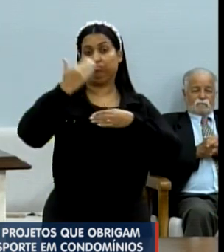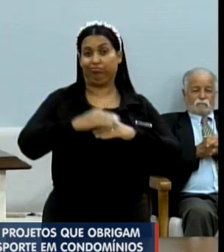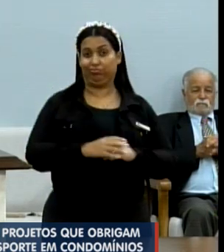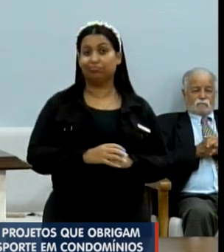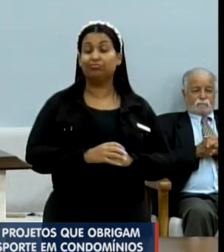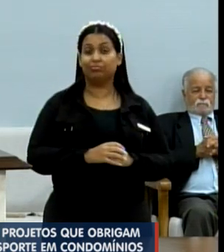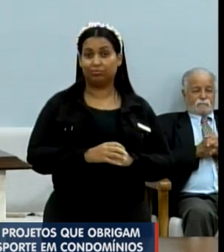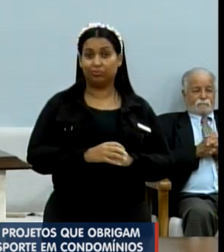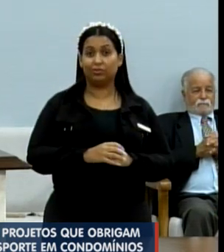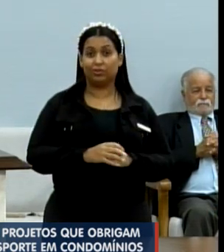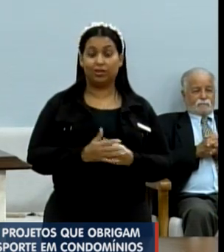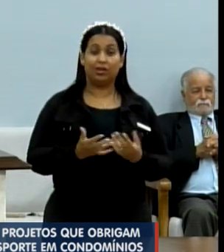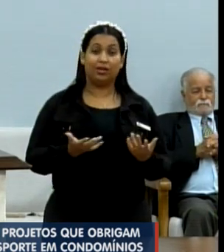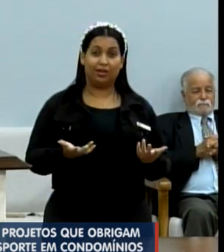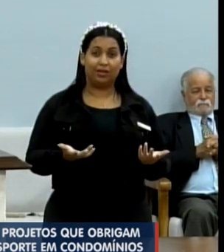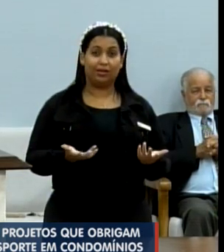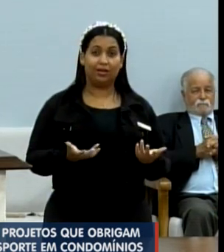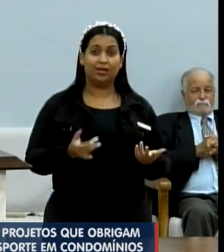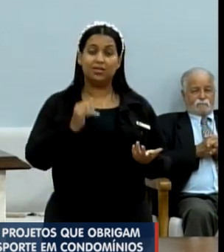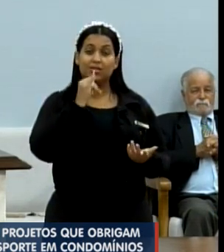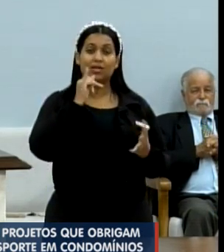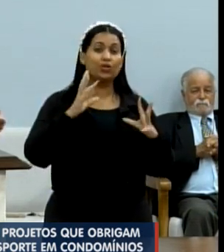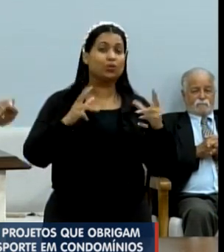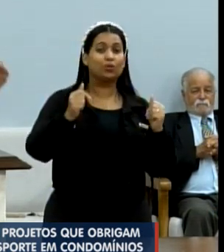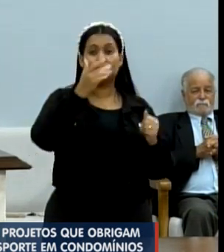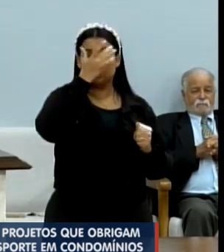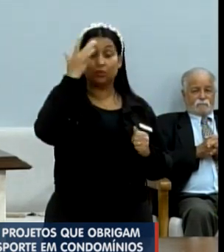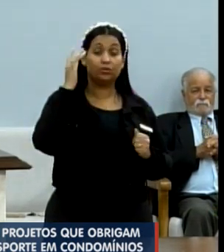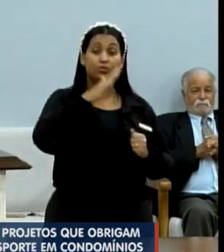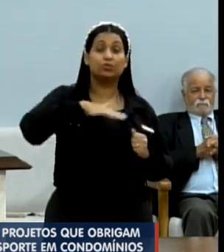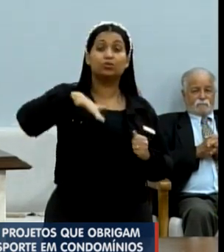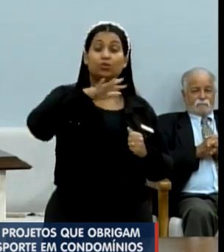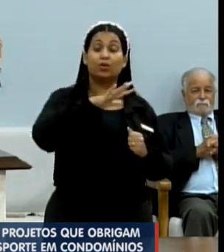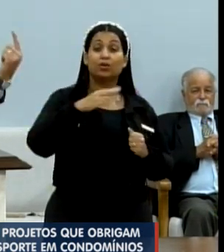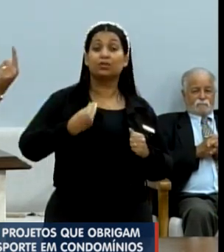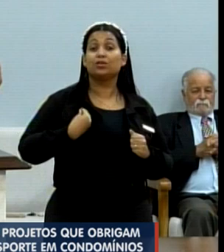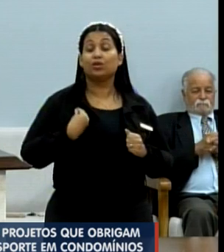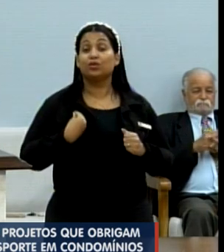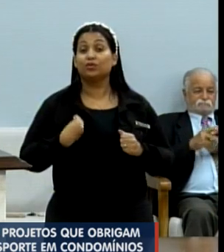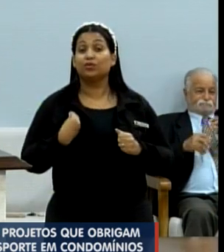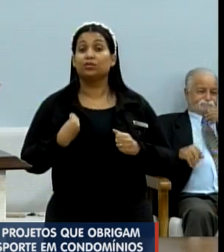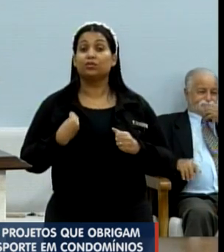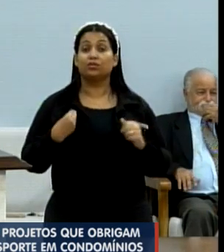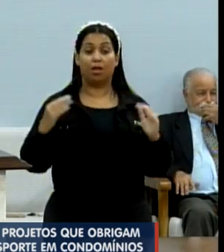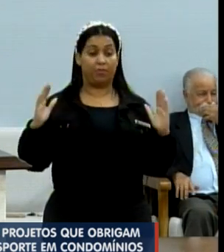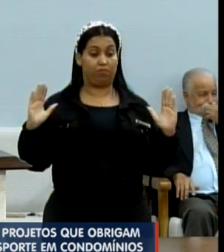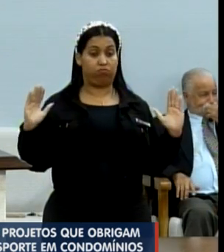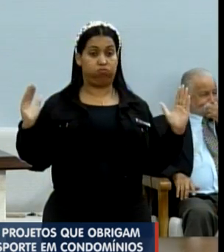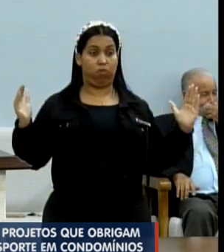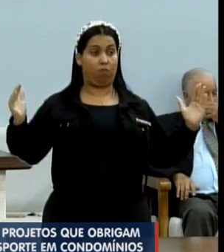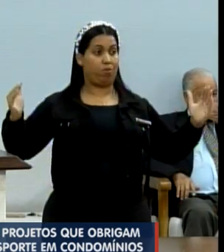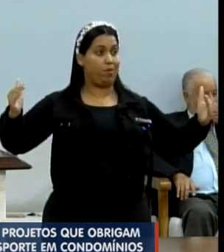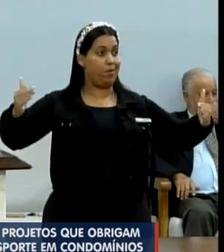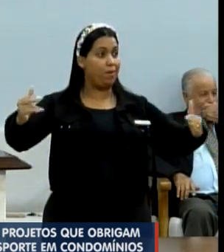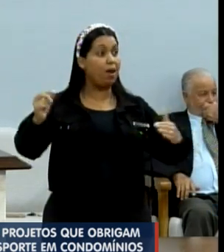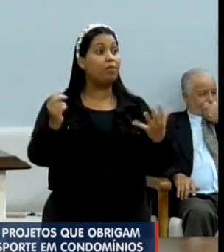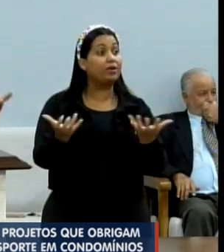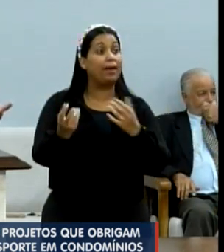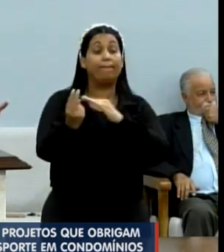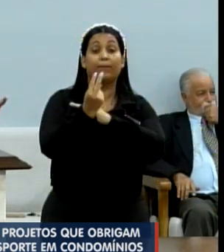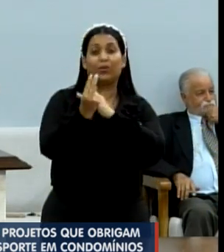que sua maioria é classe A e B, e que estão ali se cercando de muros devido à proteção.